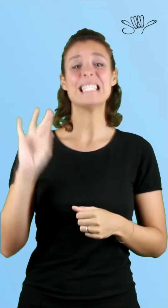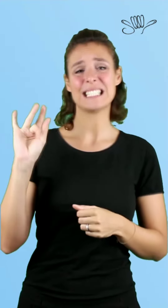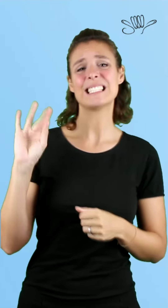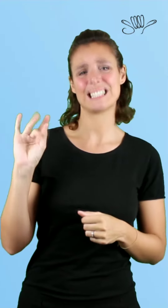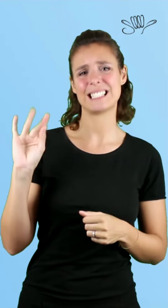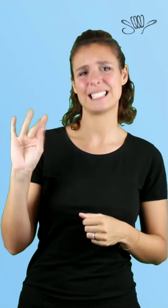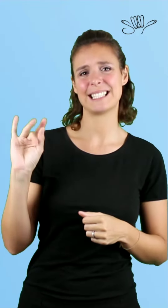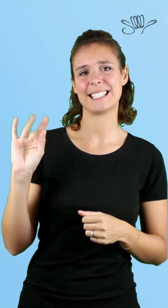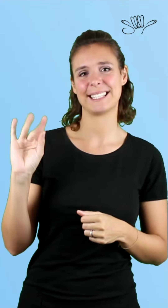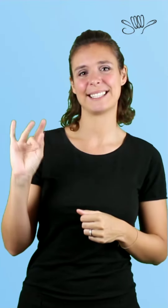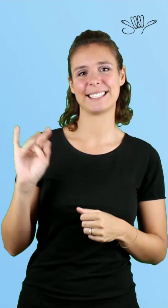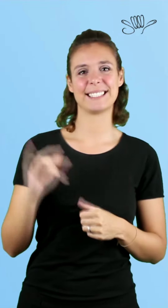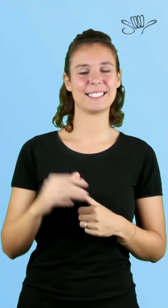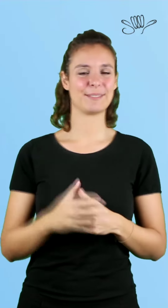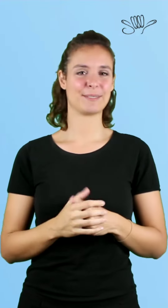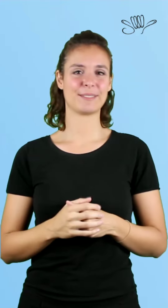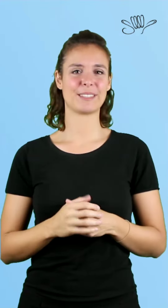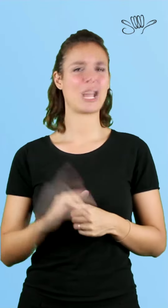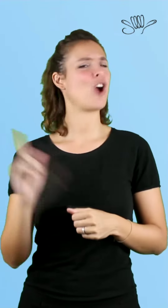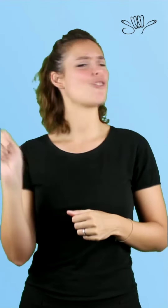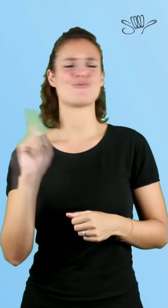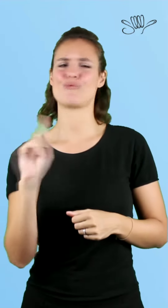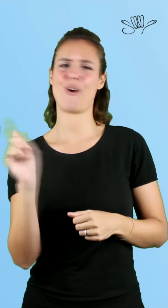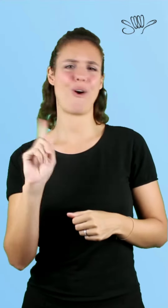Sí. No.